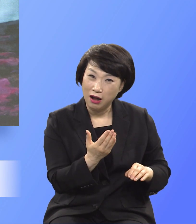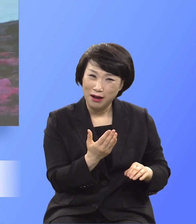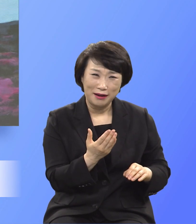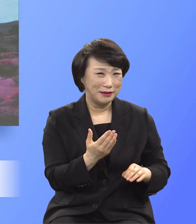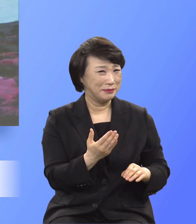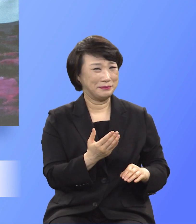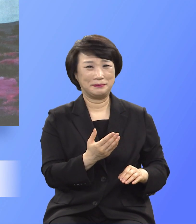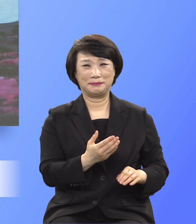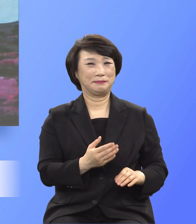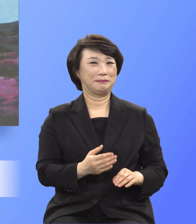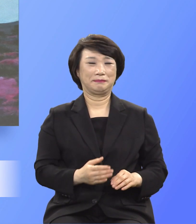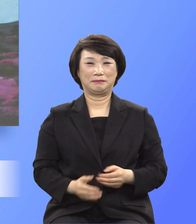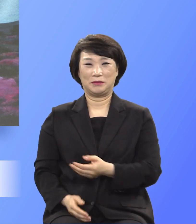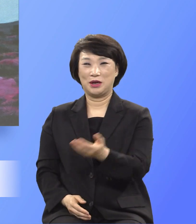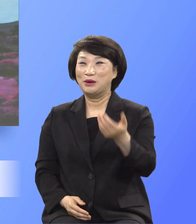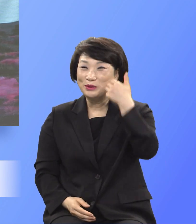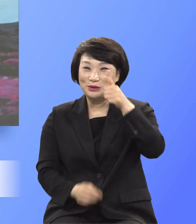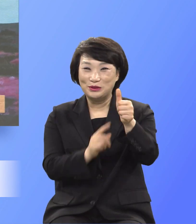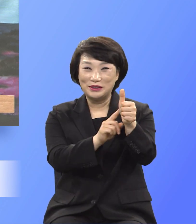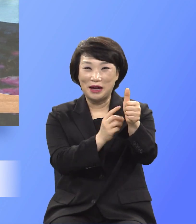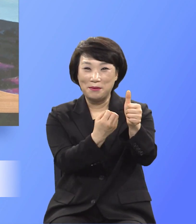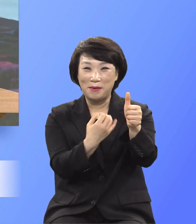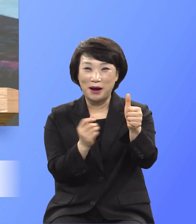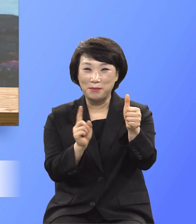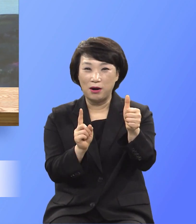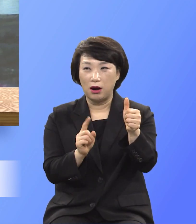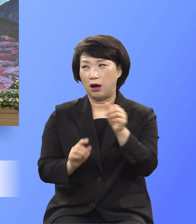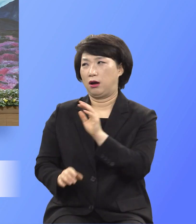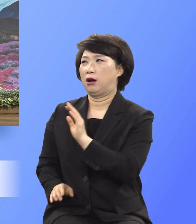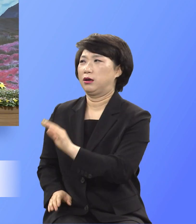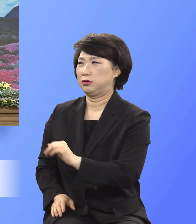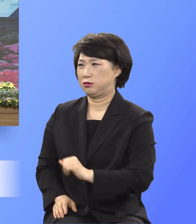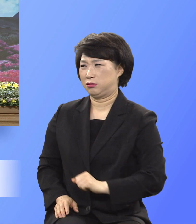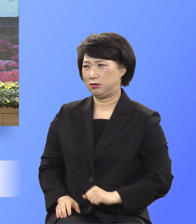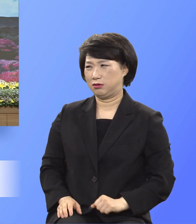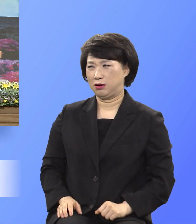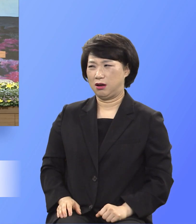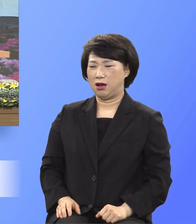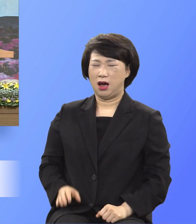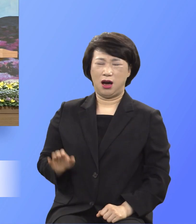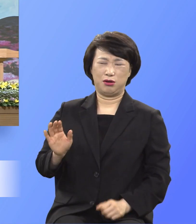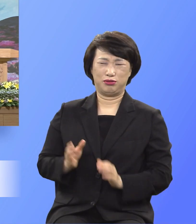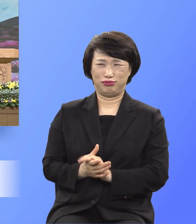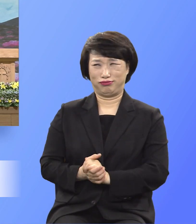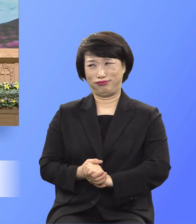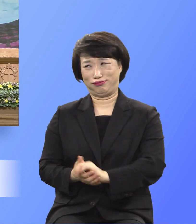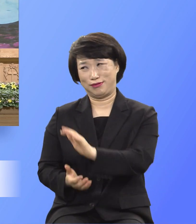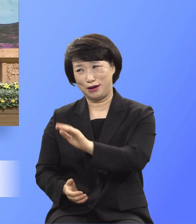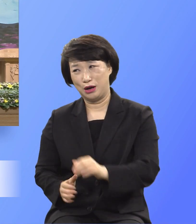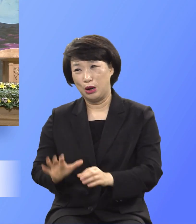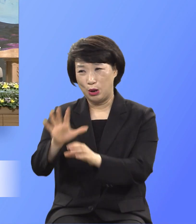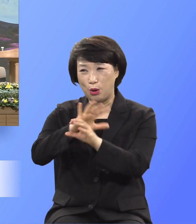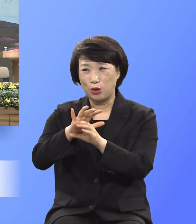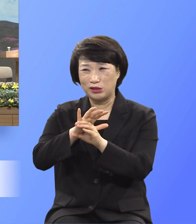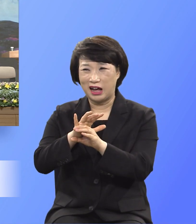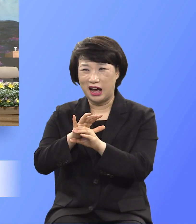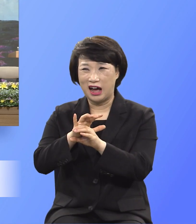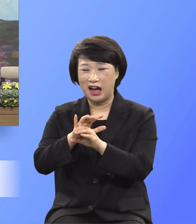어떤 사람은 말하잖아요 야 그래도 코로나는 끝나야 교회